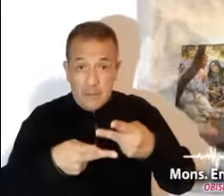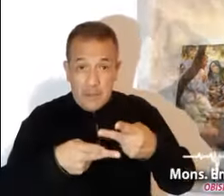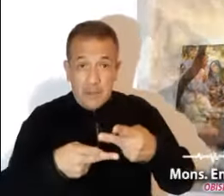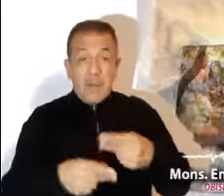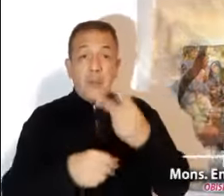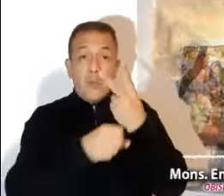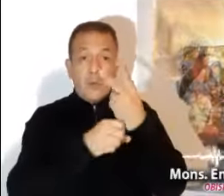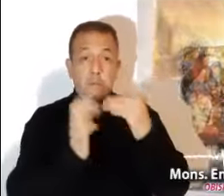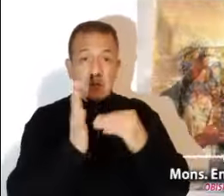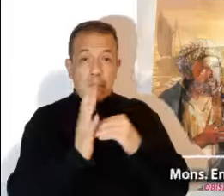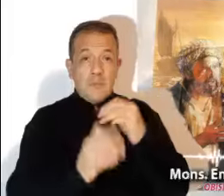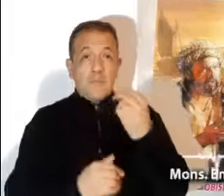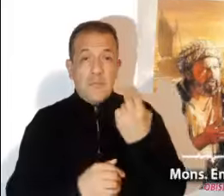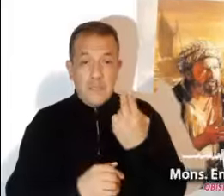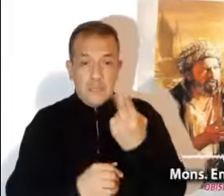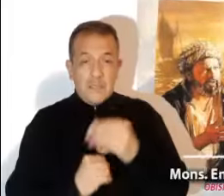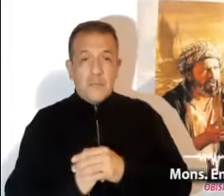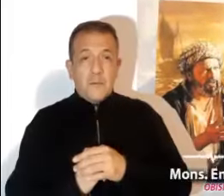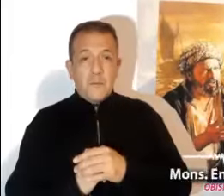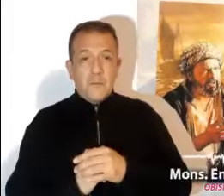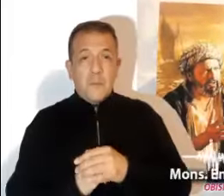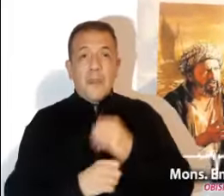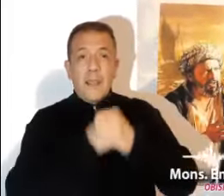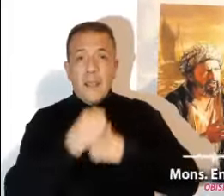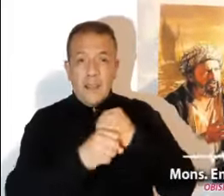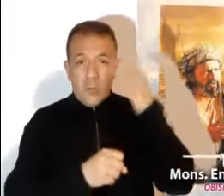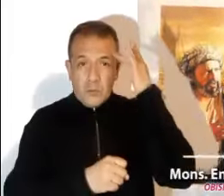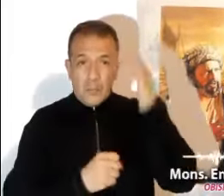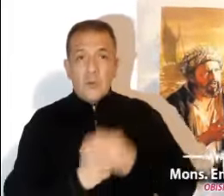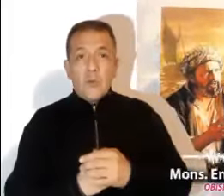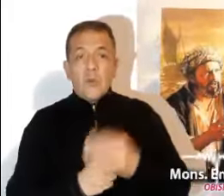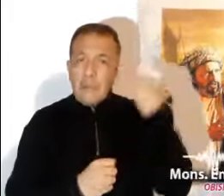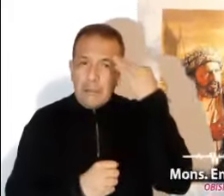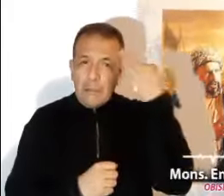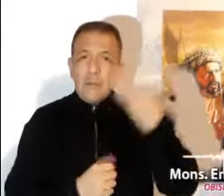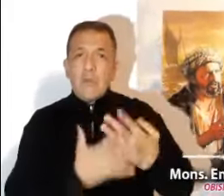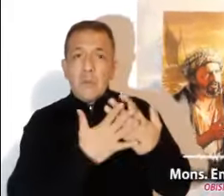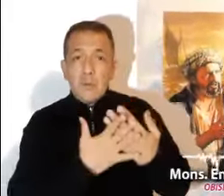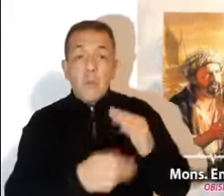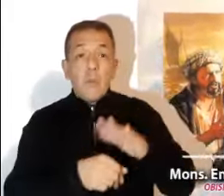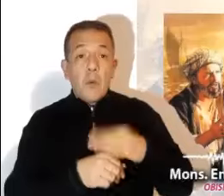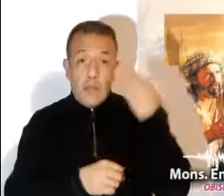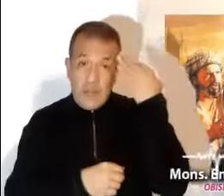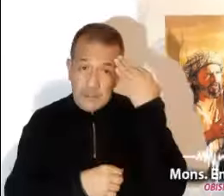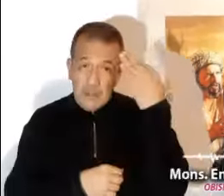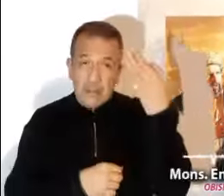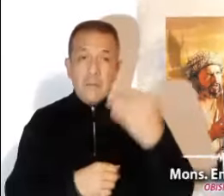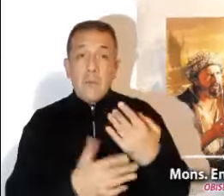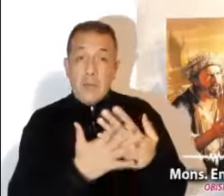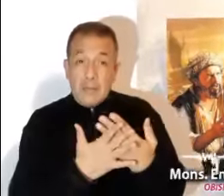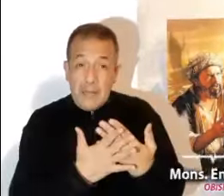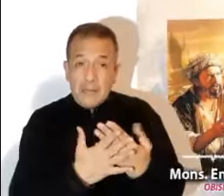2025 un tiempo de esperanza, pues la esperanza no defrauda.